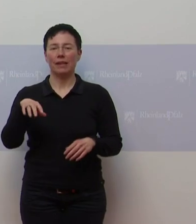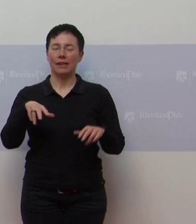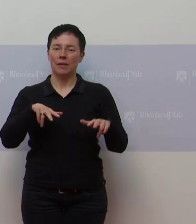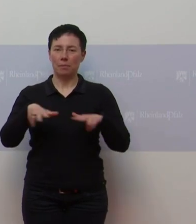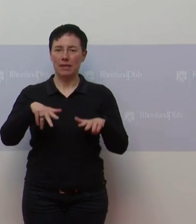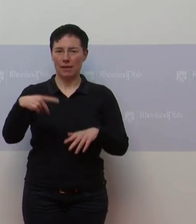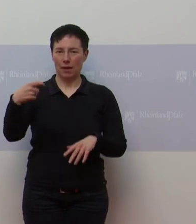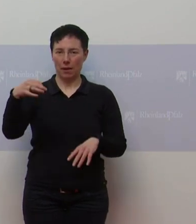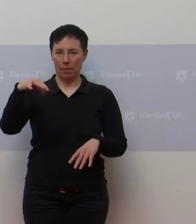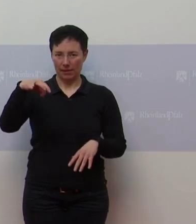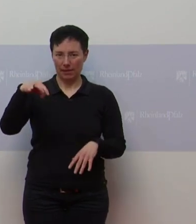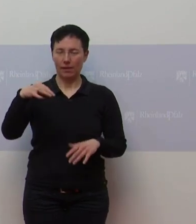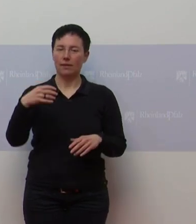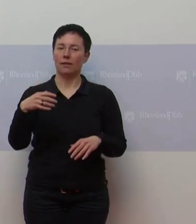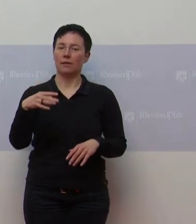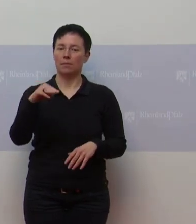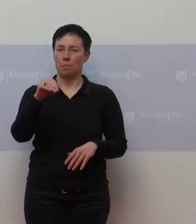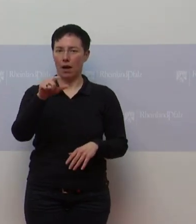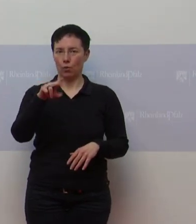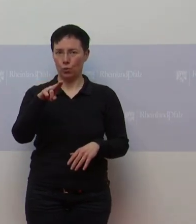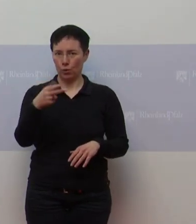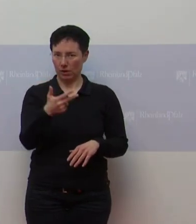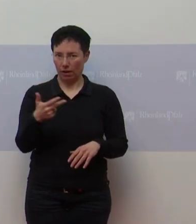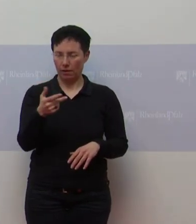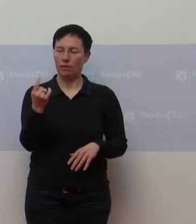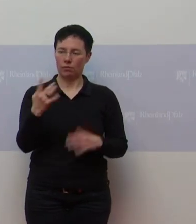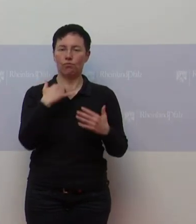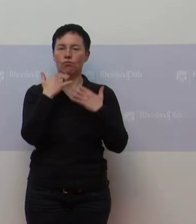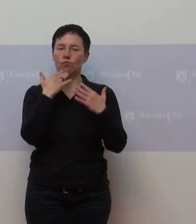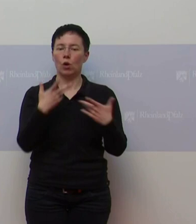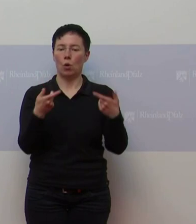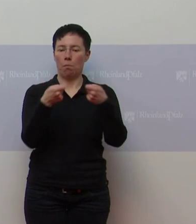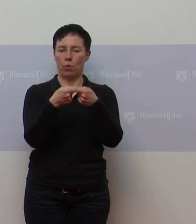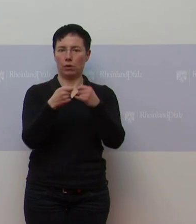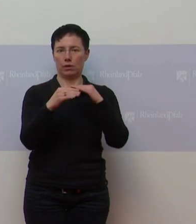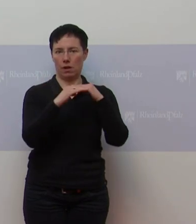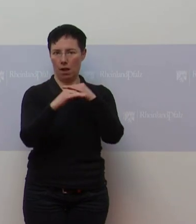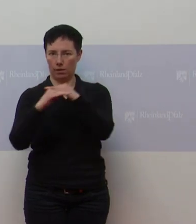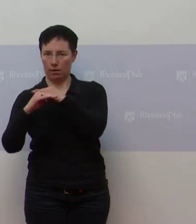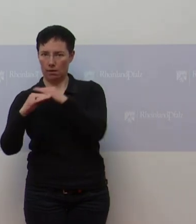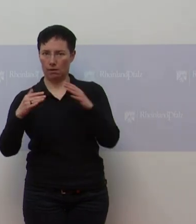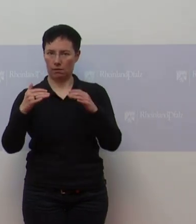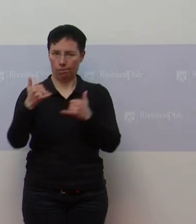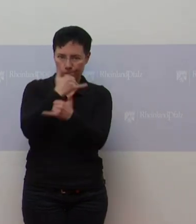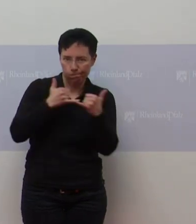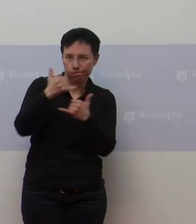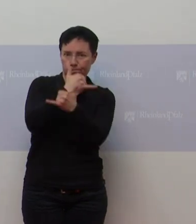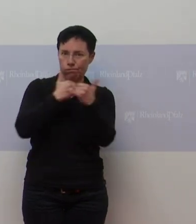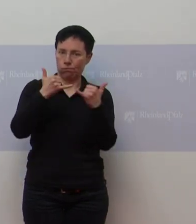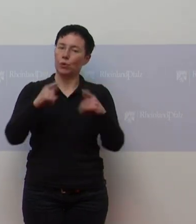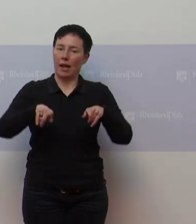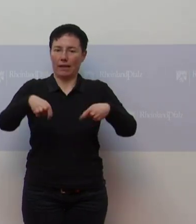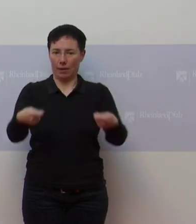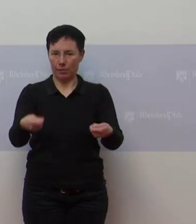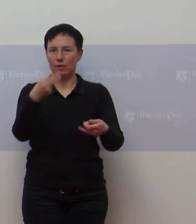Malu Dreyer berichtet über die Bund-Länder-Konferenz von gestern und die Ergebnisse, vor allem natürlich